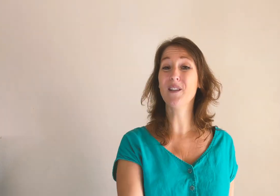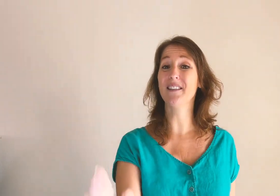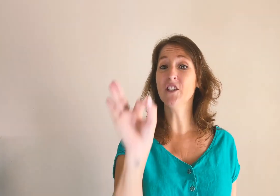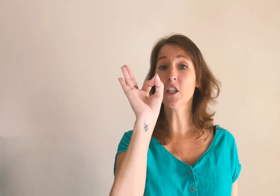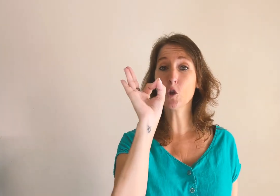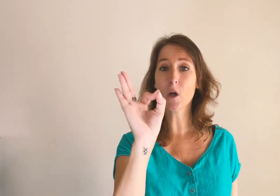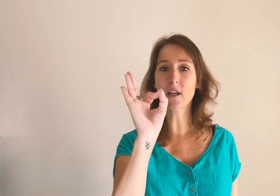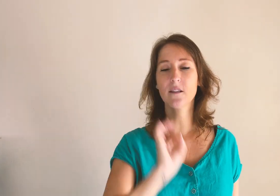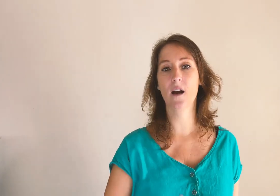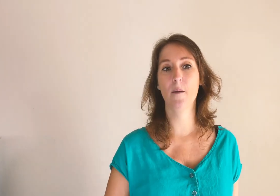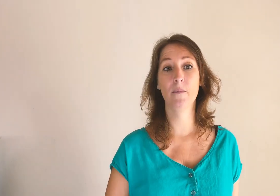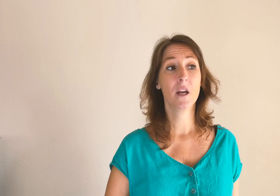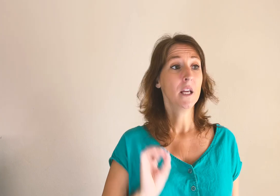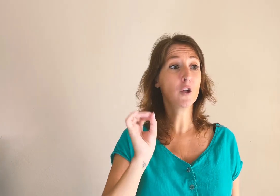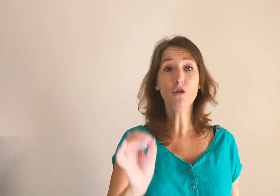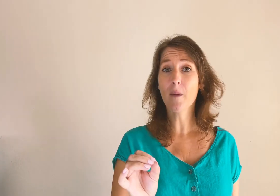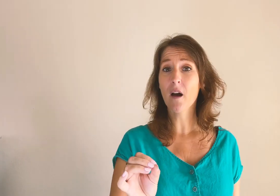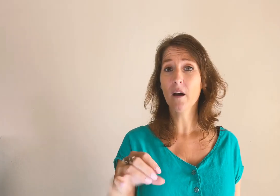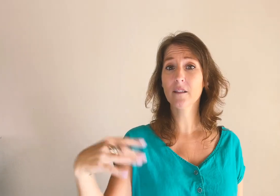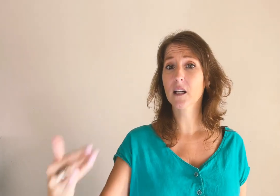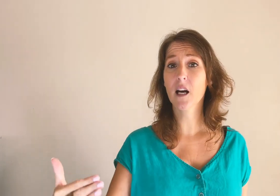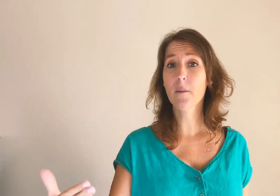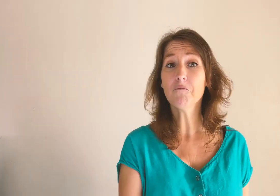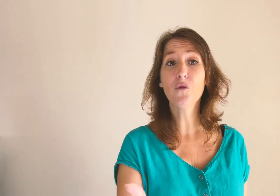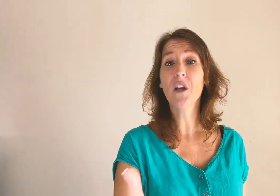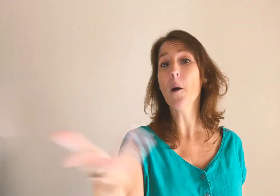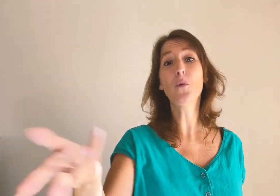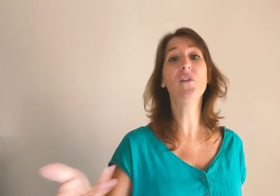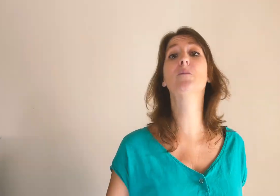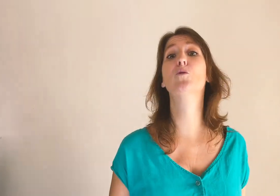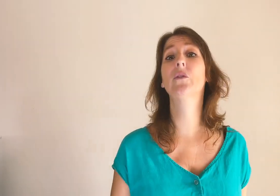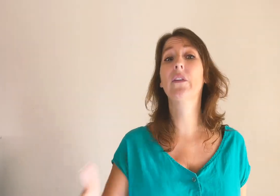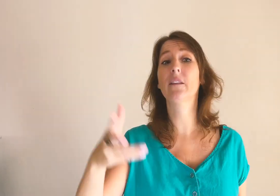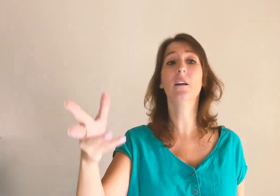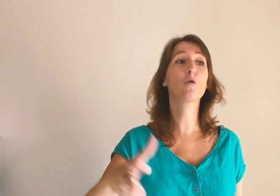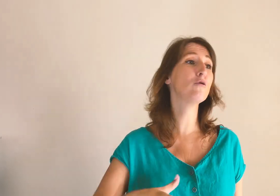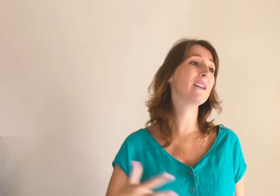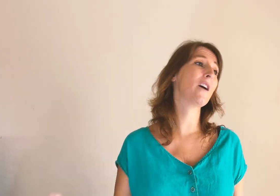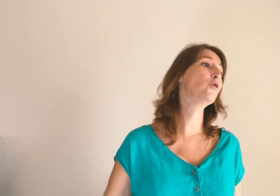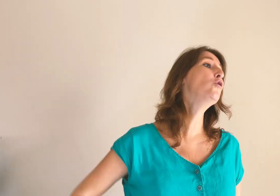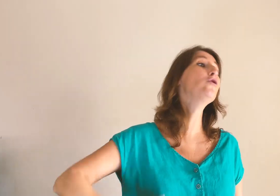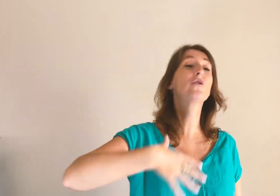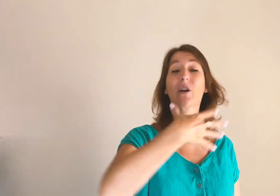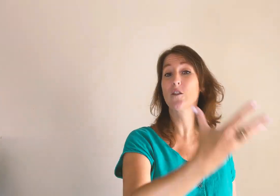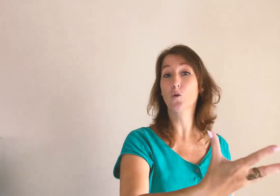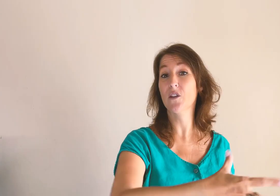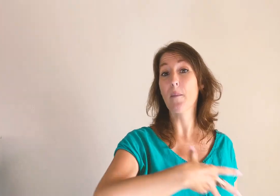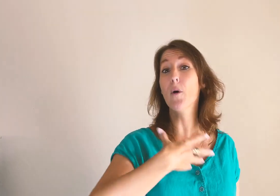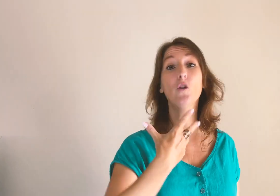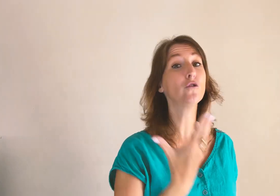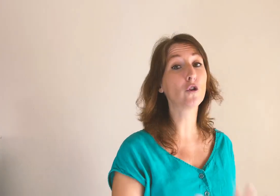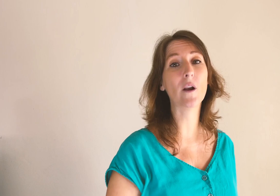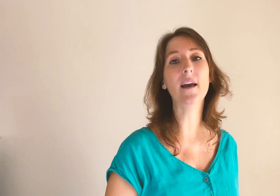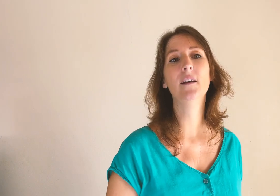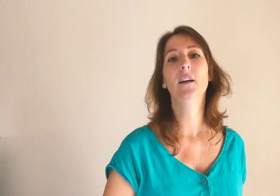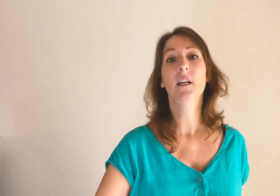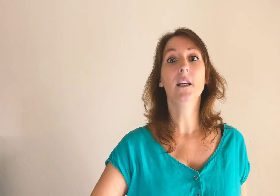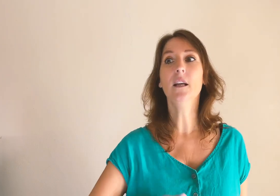êtes niché sur Instagram. Et que demain, Instagram devient un peu Facebook. C'est-à-dire qu'il y a un autre réseau qui va prendre ce relais. Eh